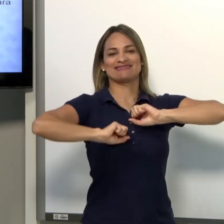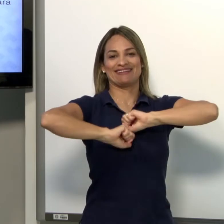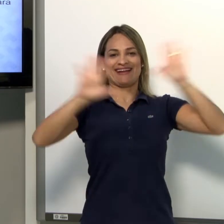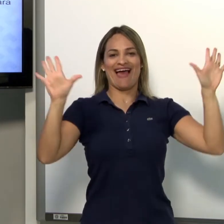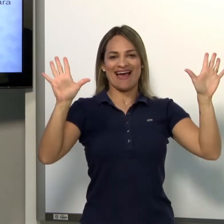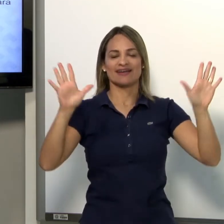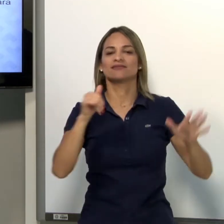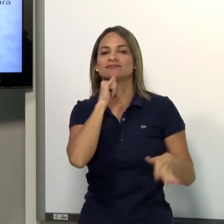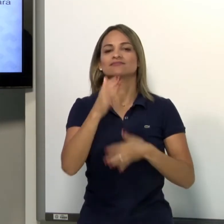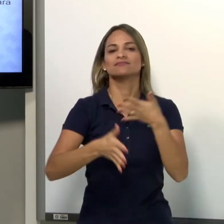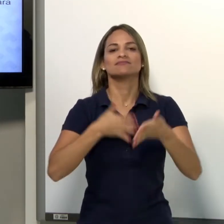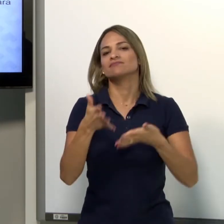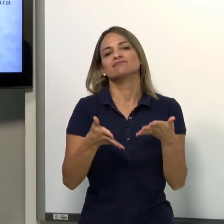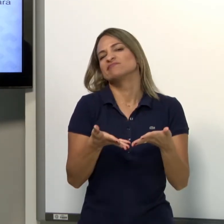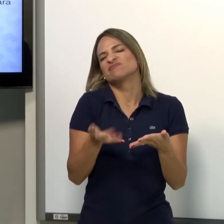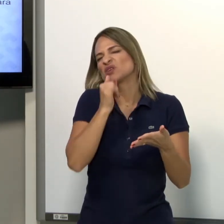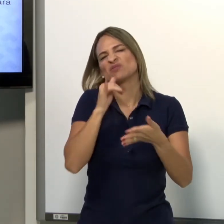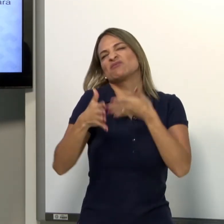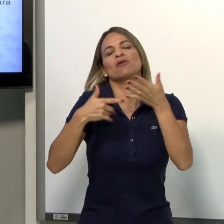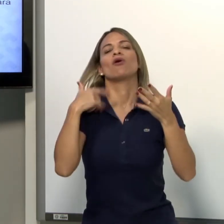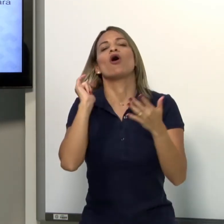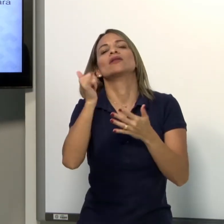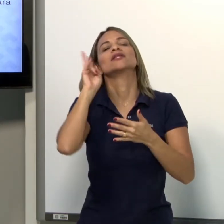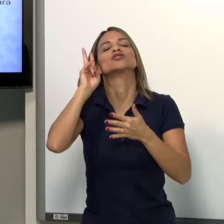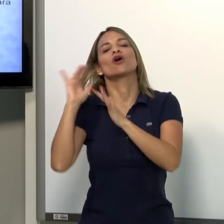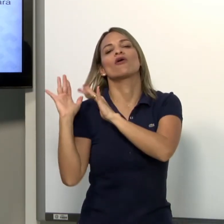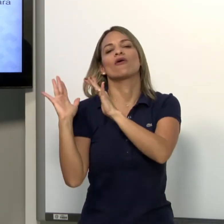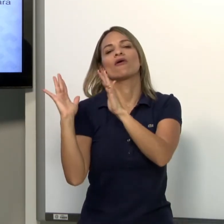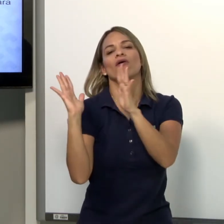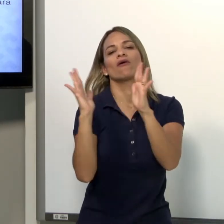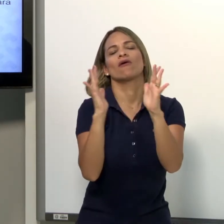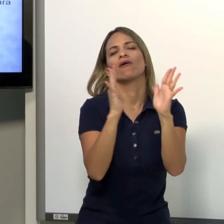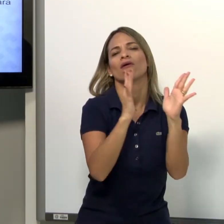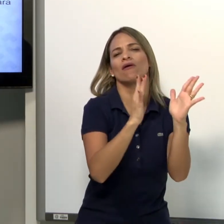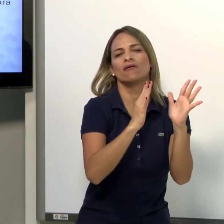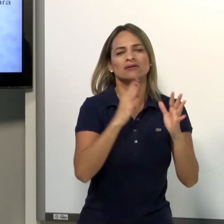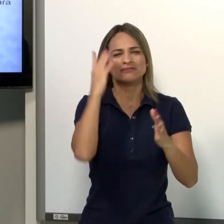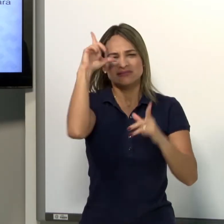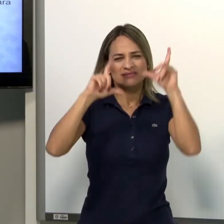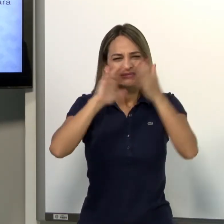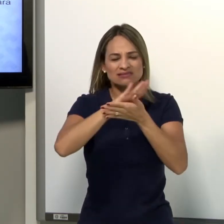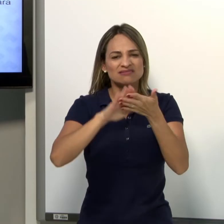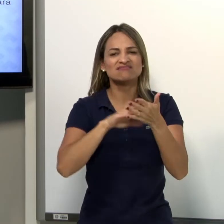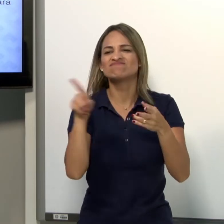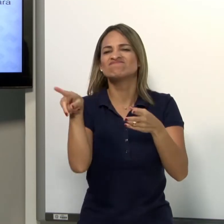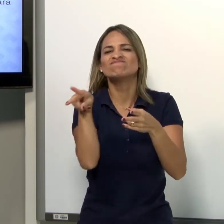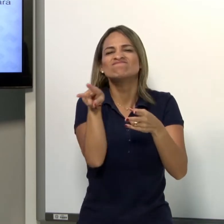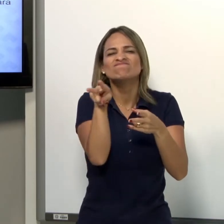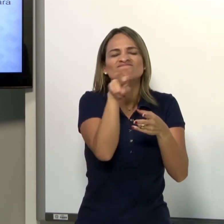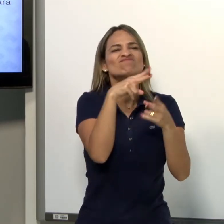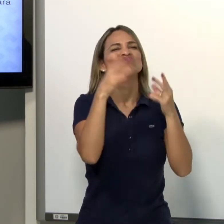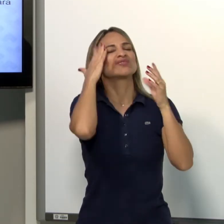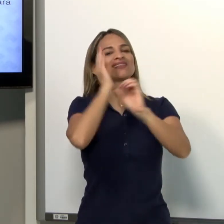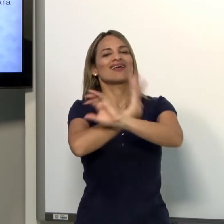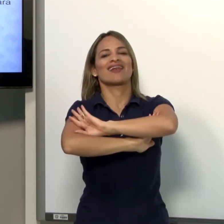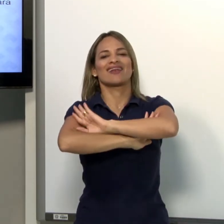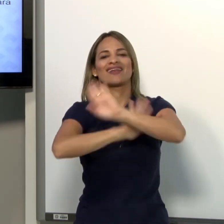Então, posso fazer, por exemplo, uma narrativa inteira, sem usar a expressão, e você olha e não entende nada, porque não tem contexto, não tem